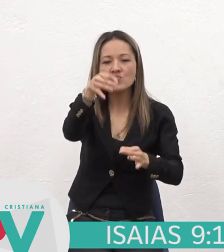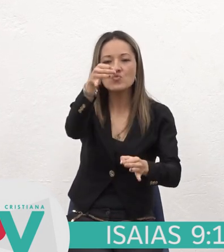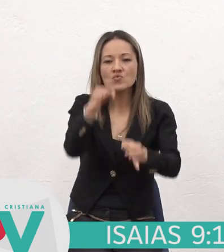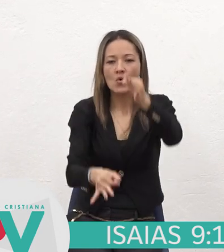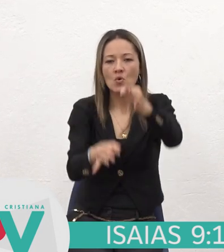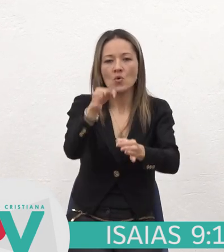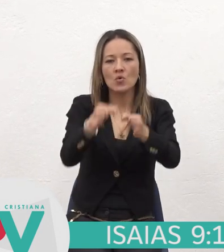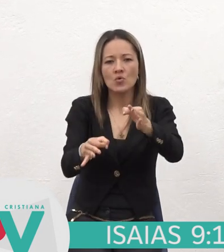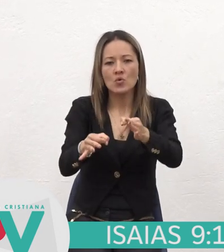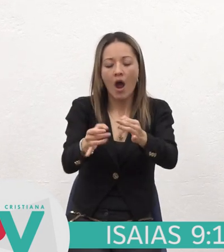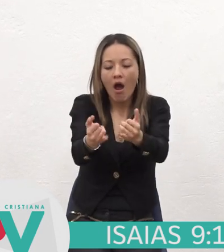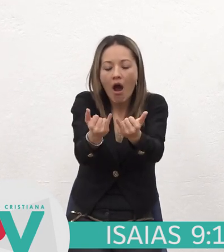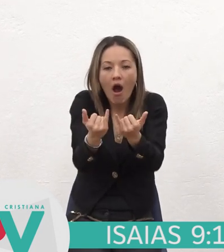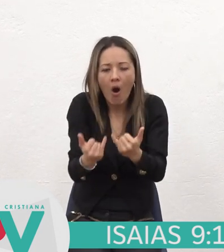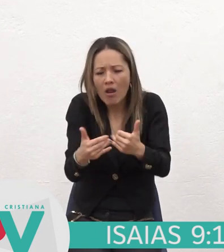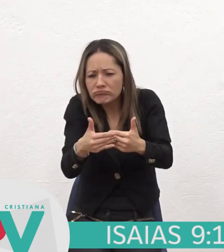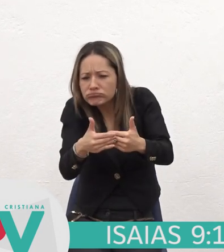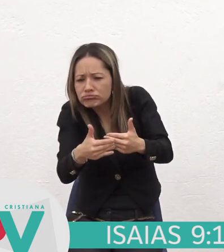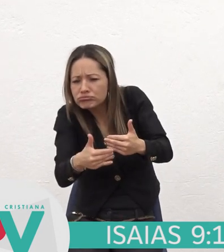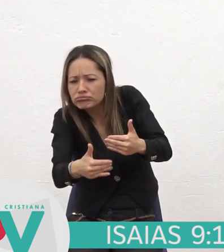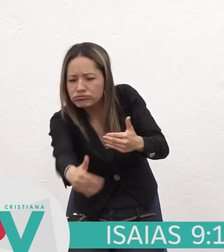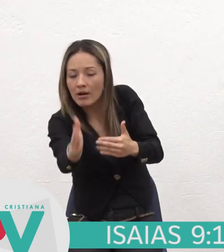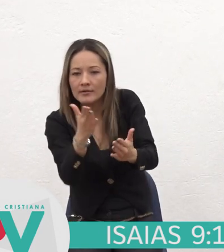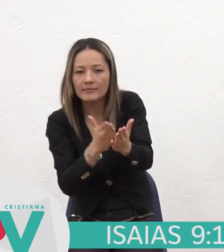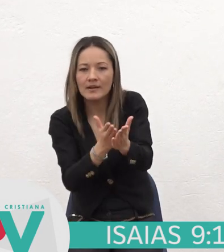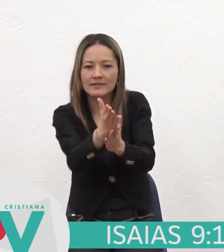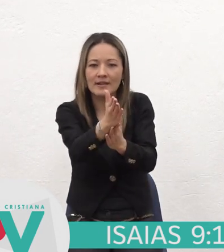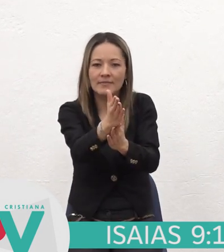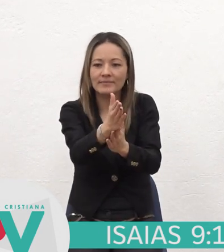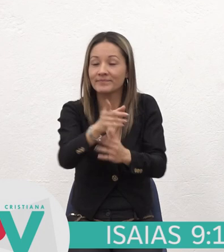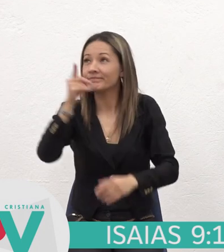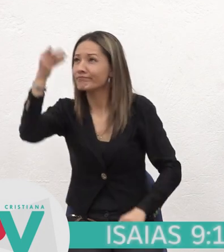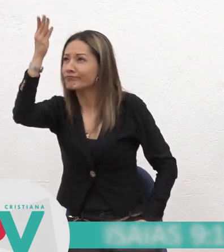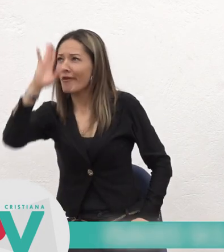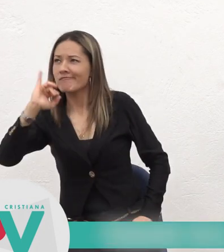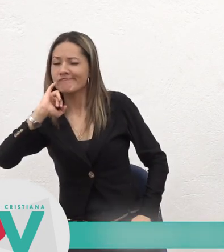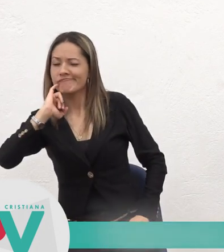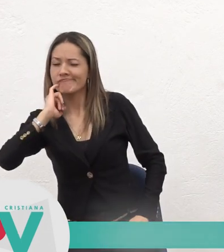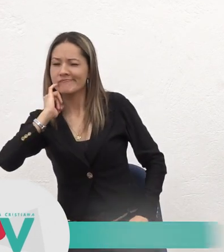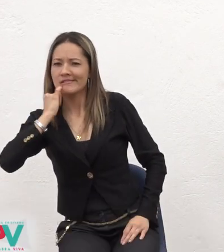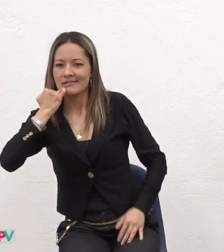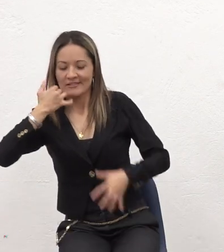Desde ahora Y para siempre El celo de Jehová De los ejércitos Hará eso